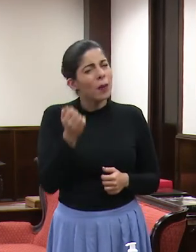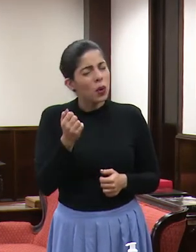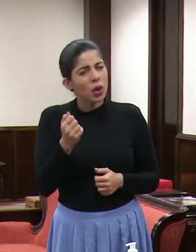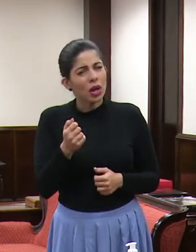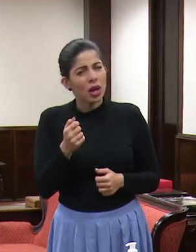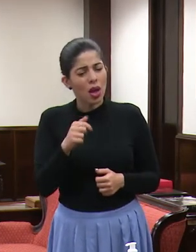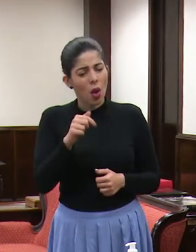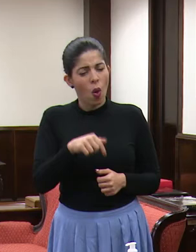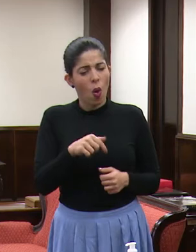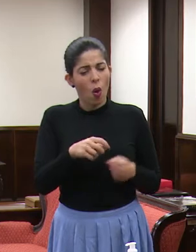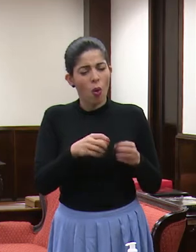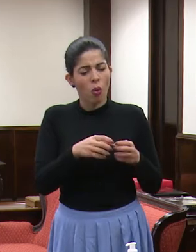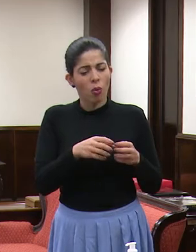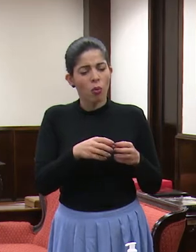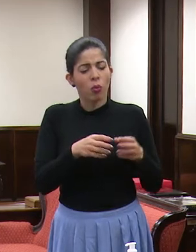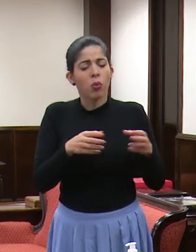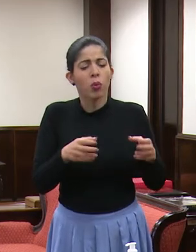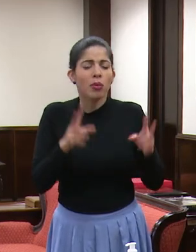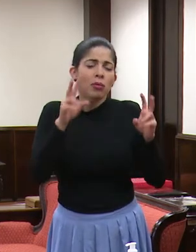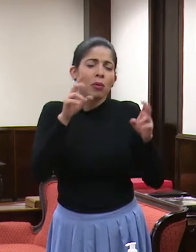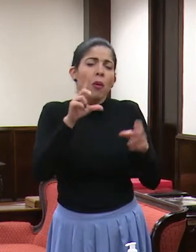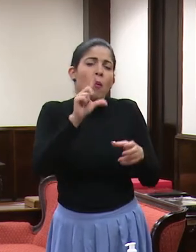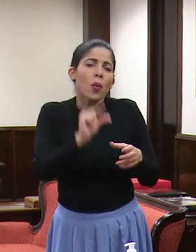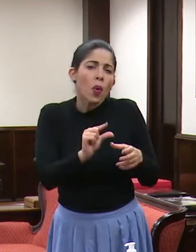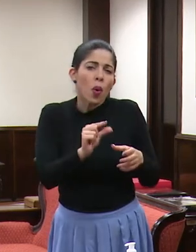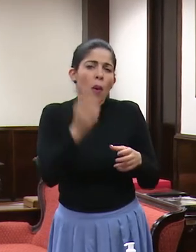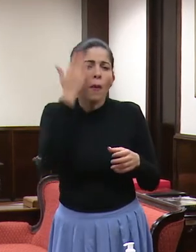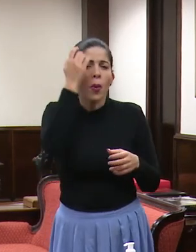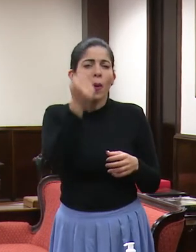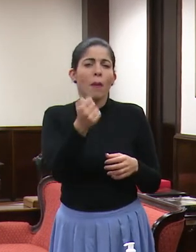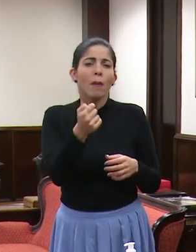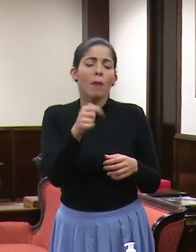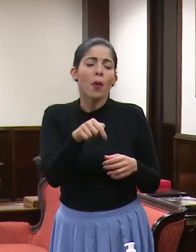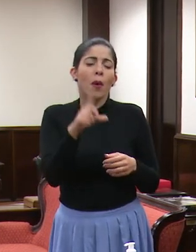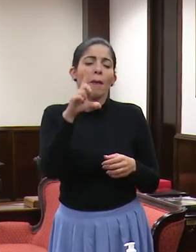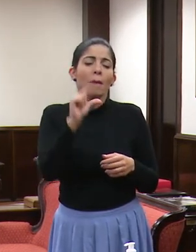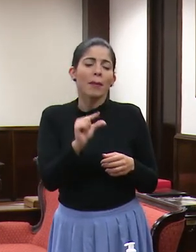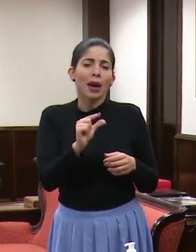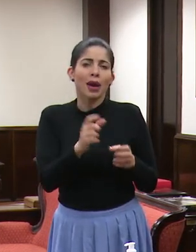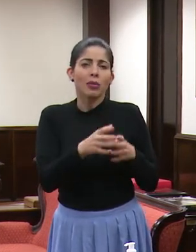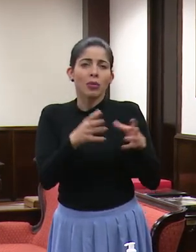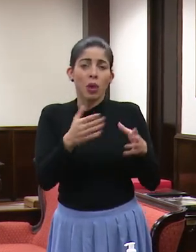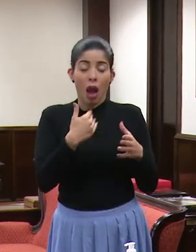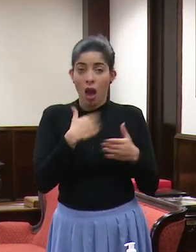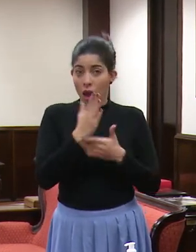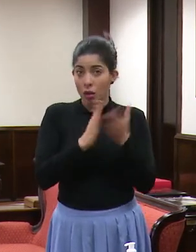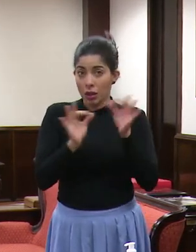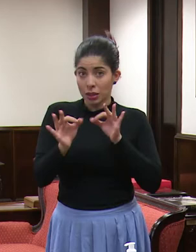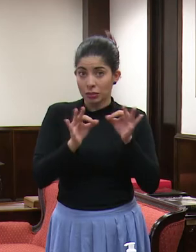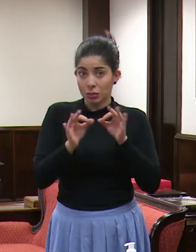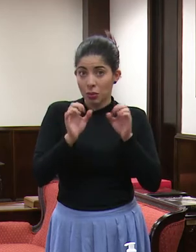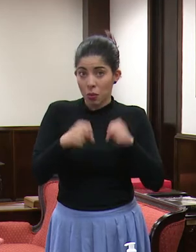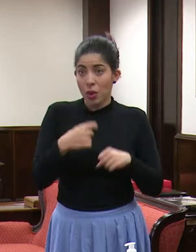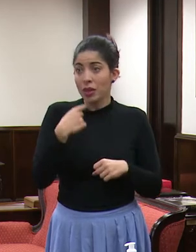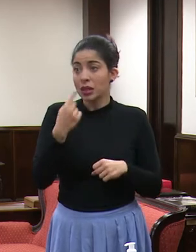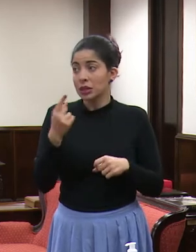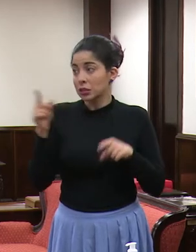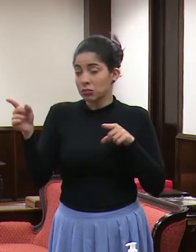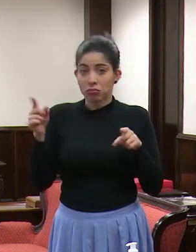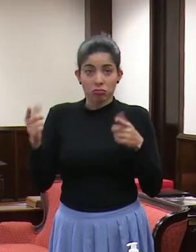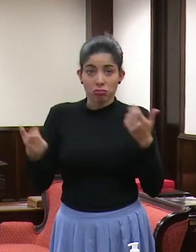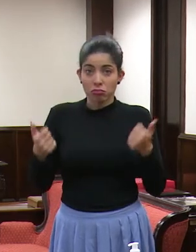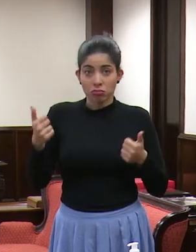el aumento de hoy fue tan bajo, digamos, por qué hoy fue tan bajo, si hay una explicación que pudiéramos dar en eso, tal vez.